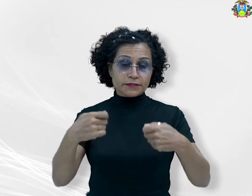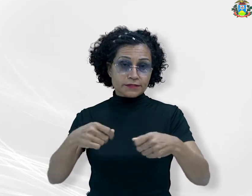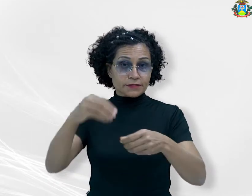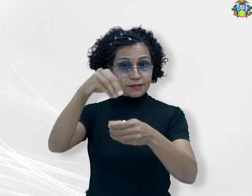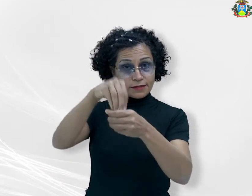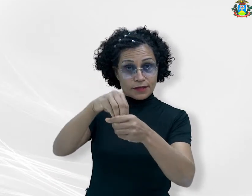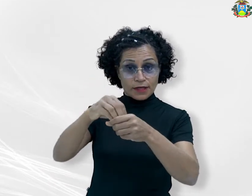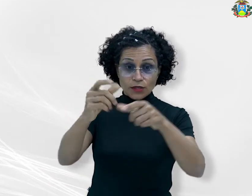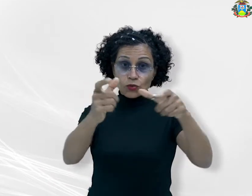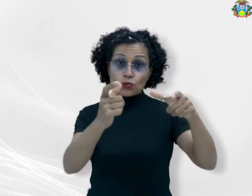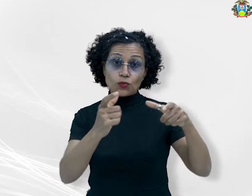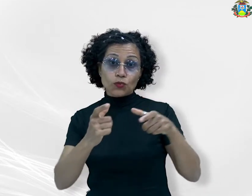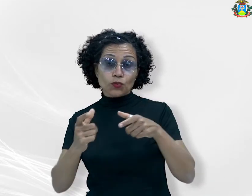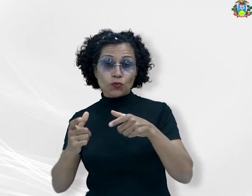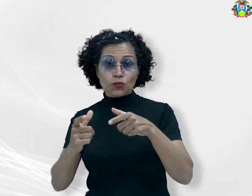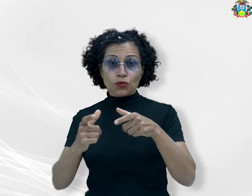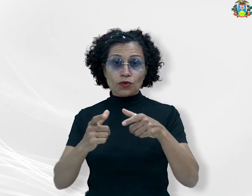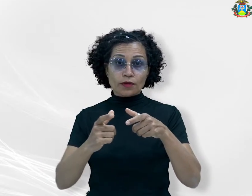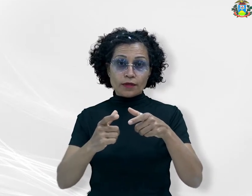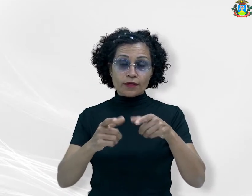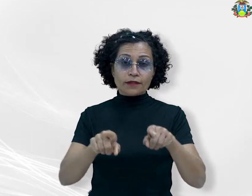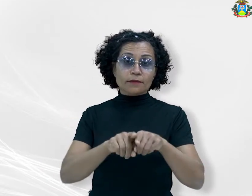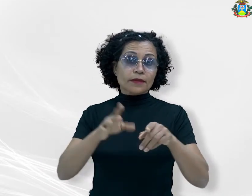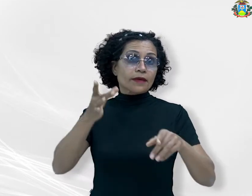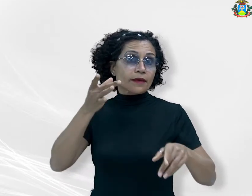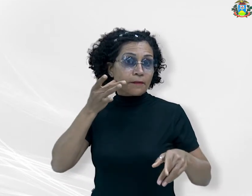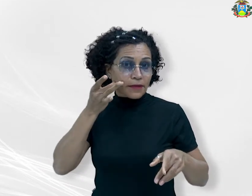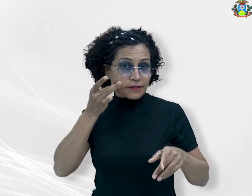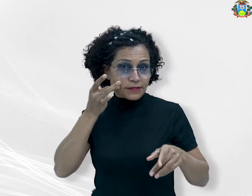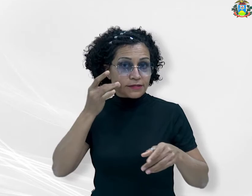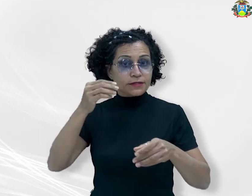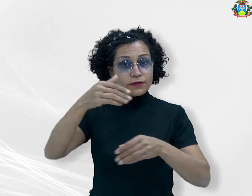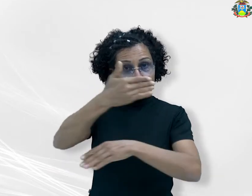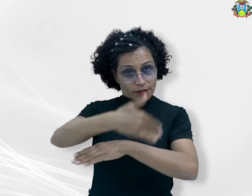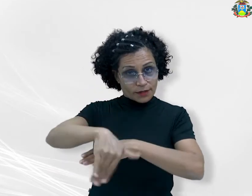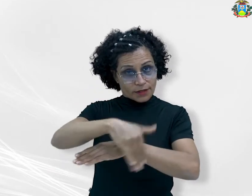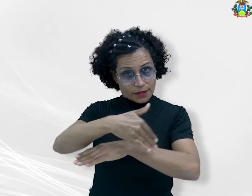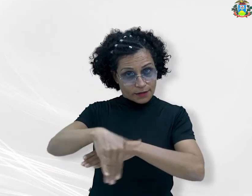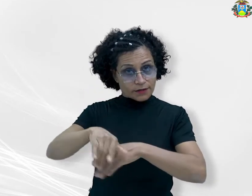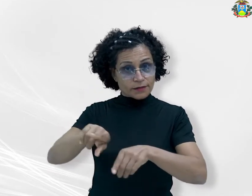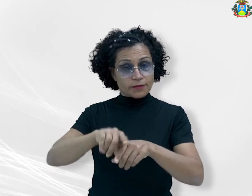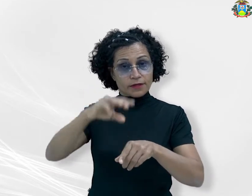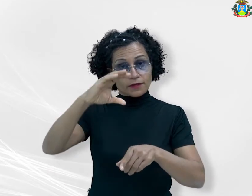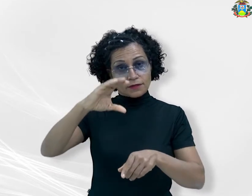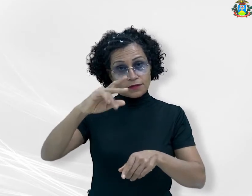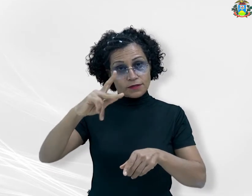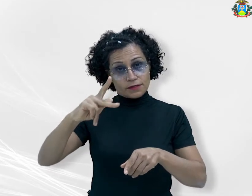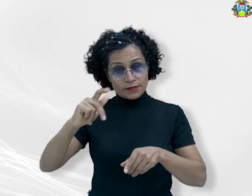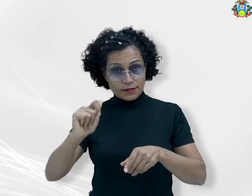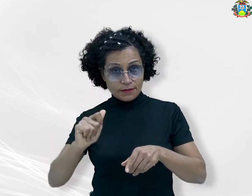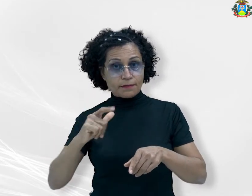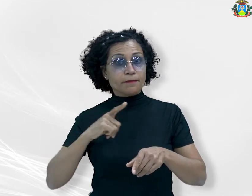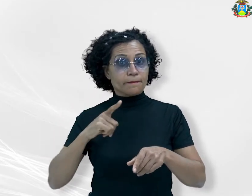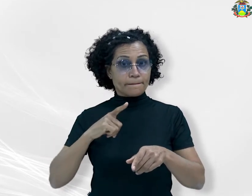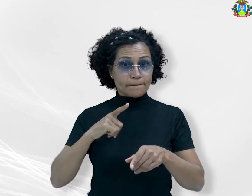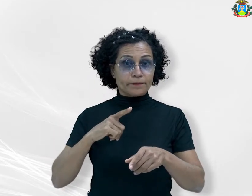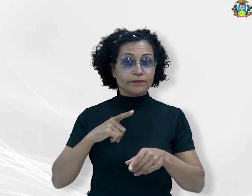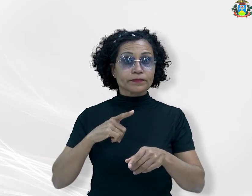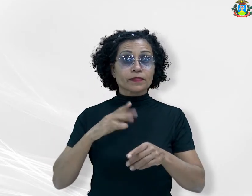sede da Procuradoria-Geral de Justiça no Centro Político e Administrativo está temporariamente suspenso em razão da classificação de